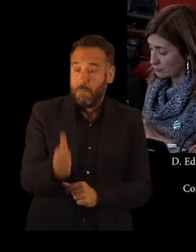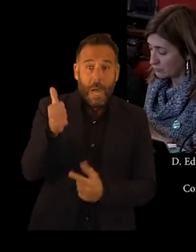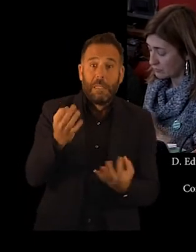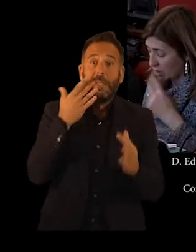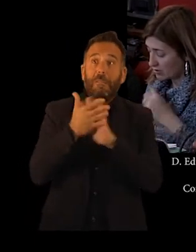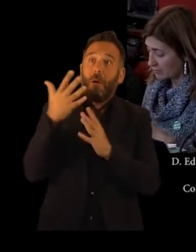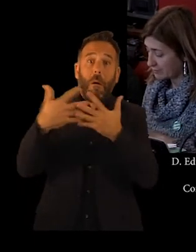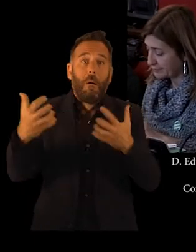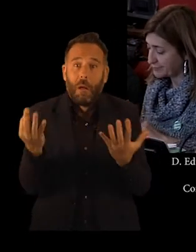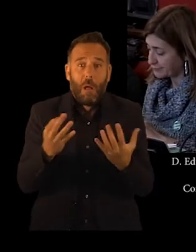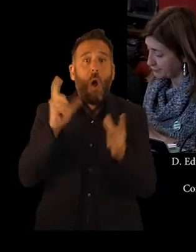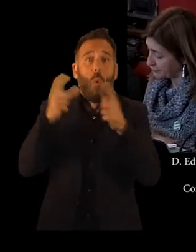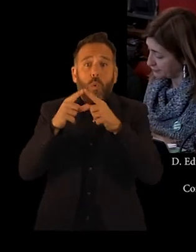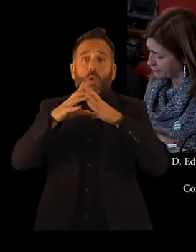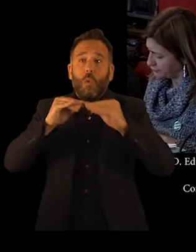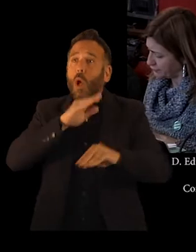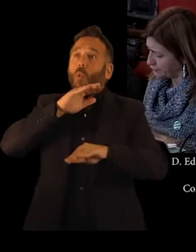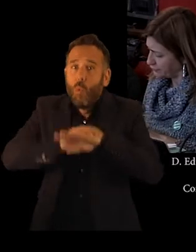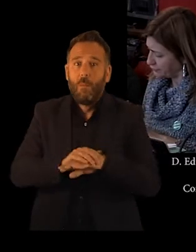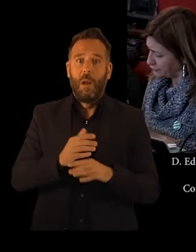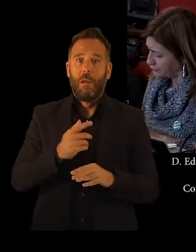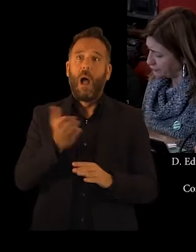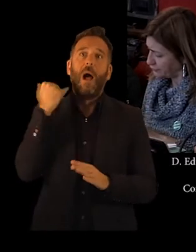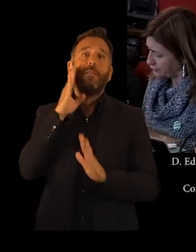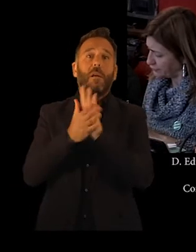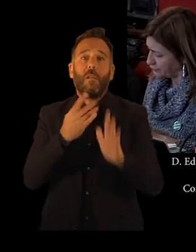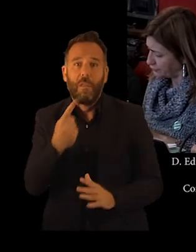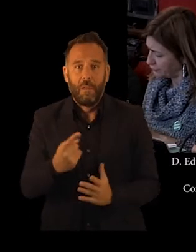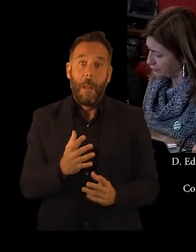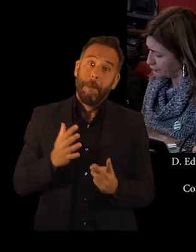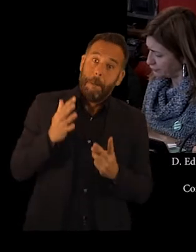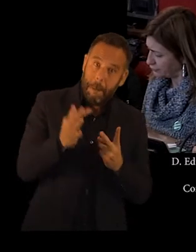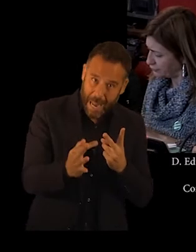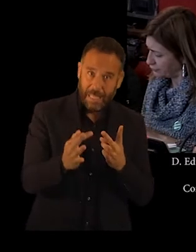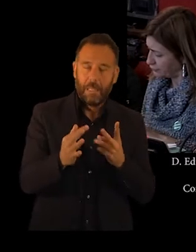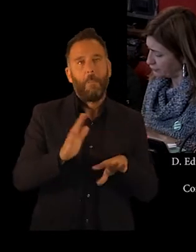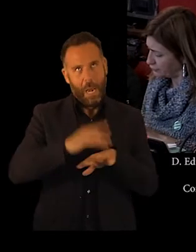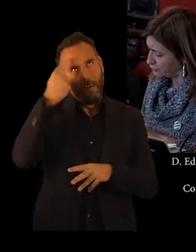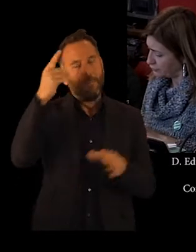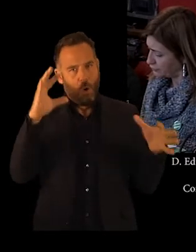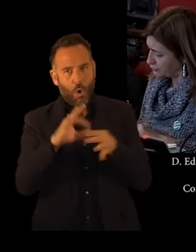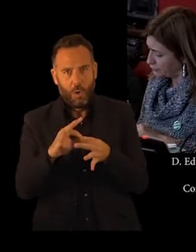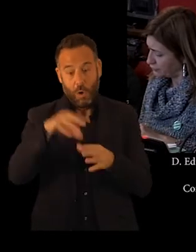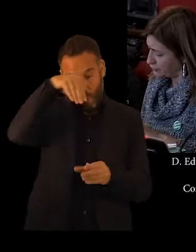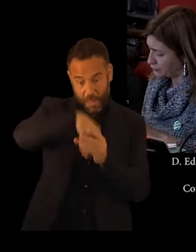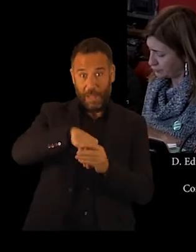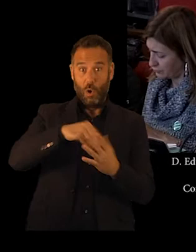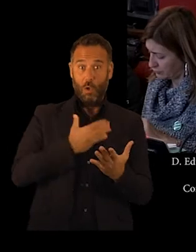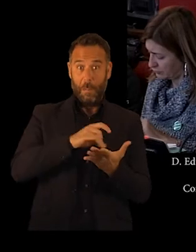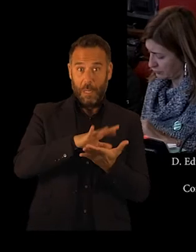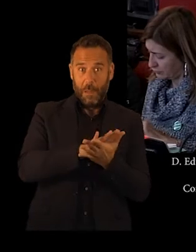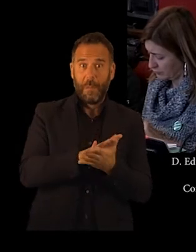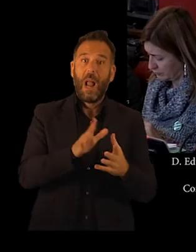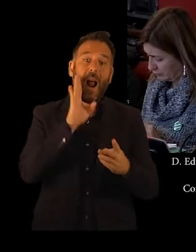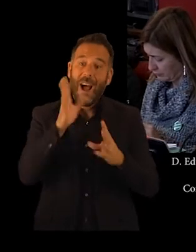menos que la Junta cumpla con lo comprometido. Y, al mismo tiempo, y para ser coherentes desde este ayuntamiento, la